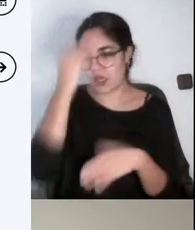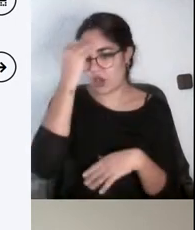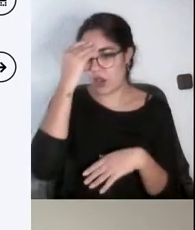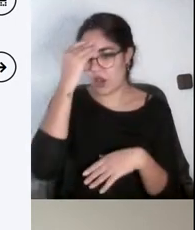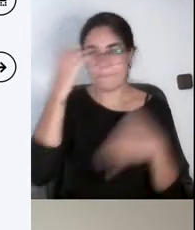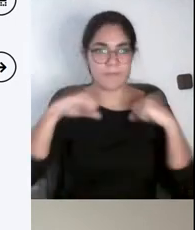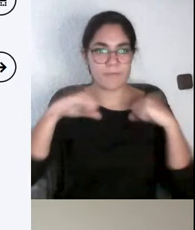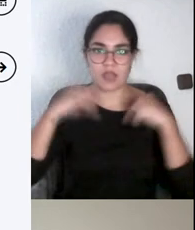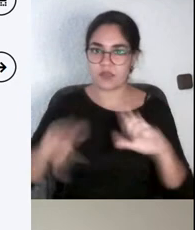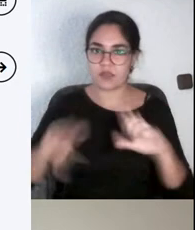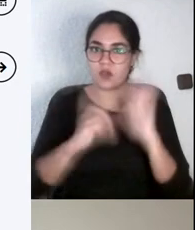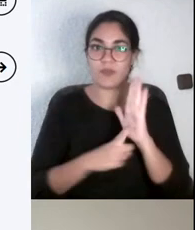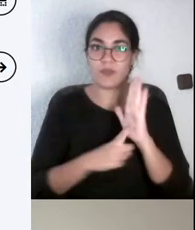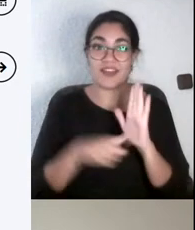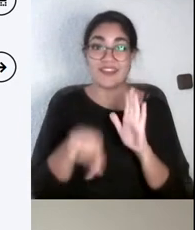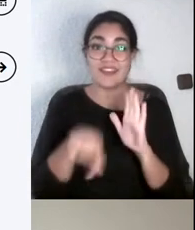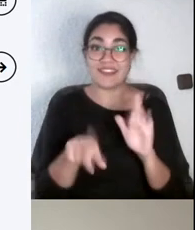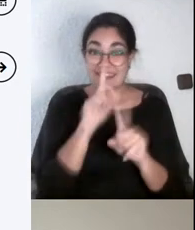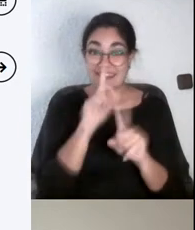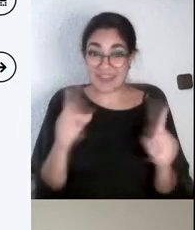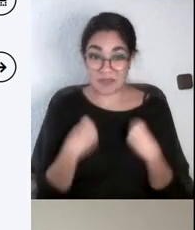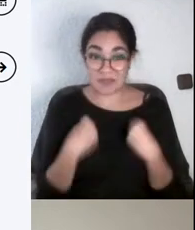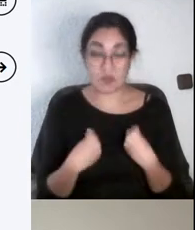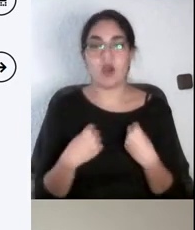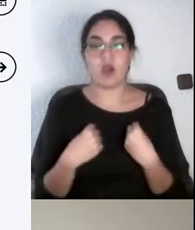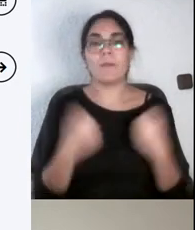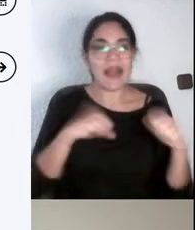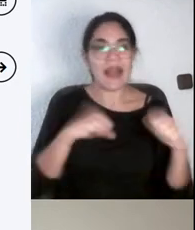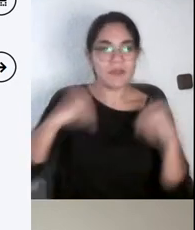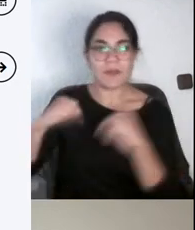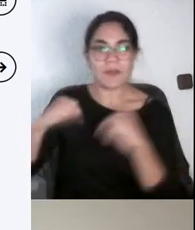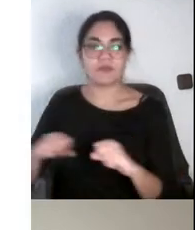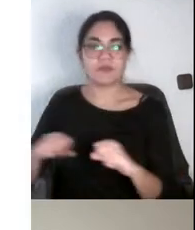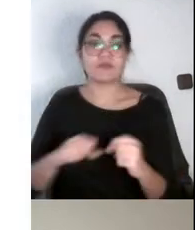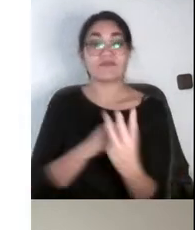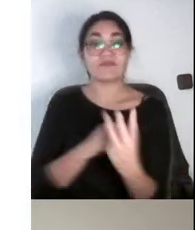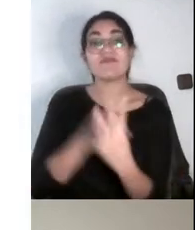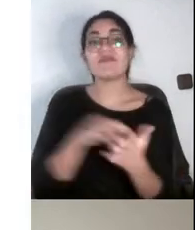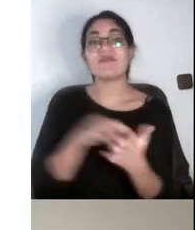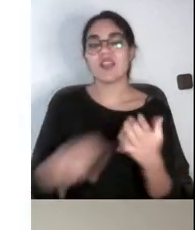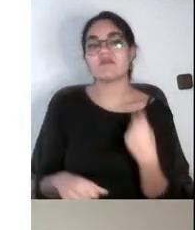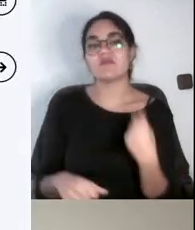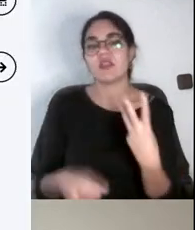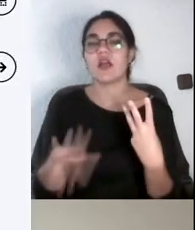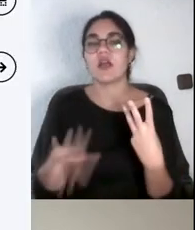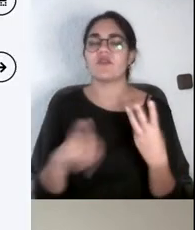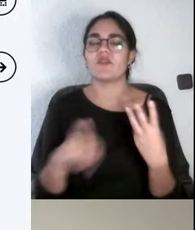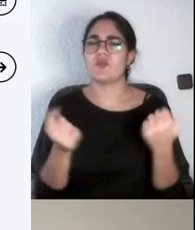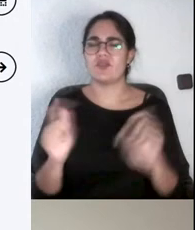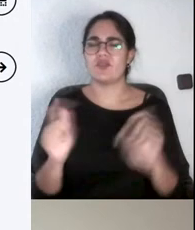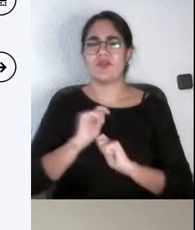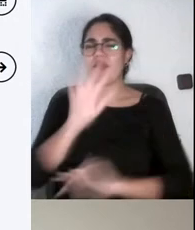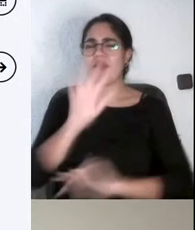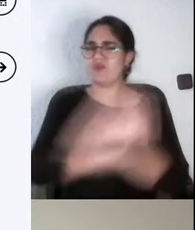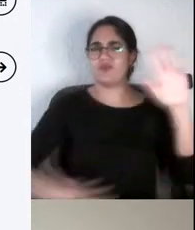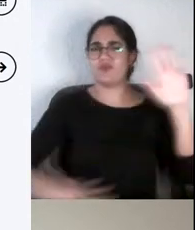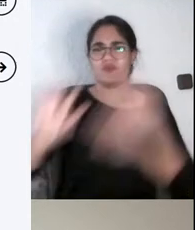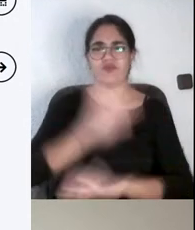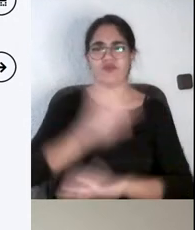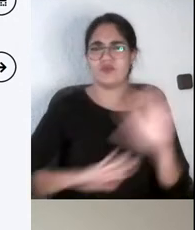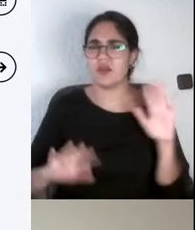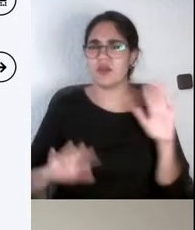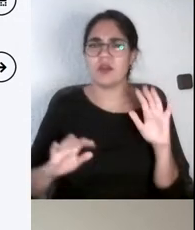ese mismo año, o si no se pierde justamente el punto, el foco, y se acaba tendiendo